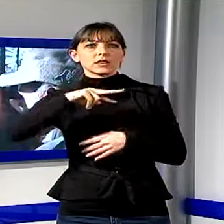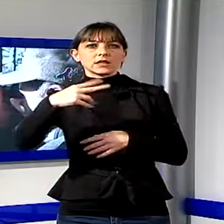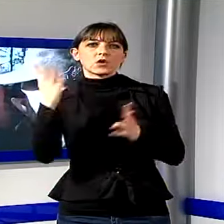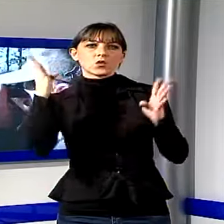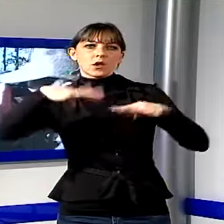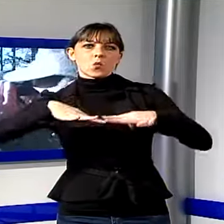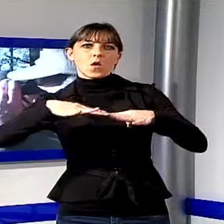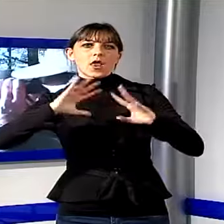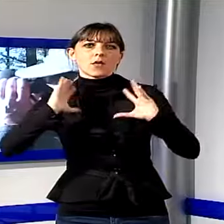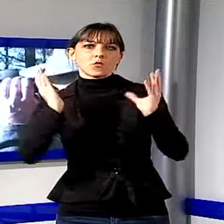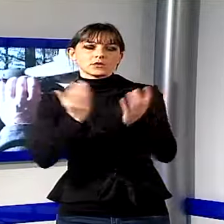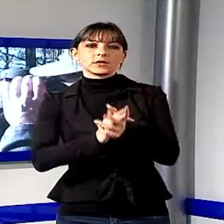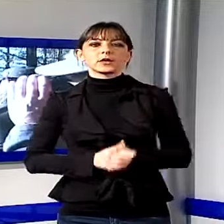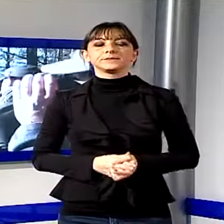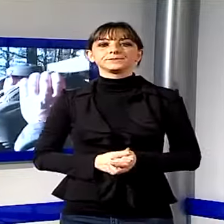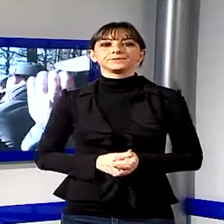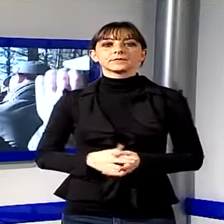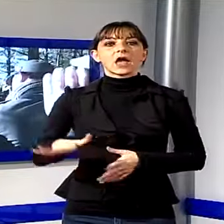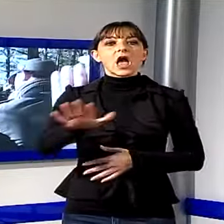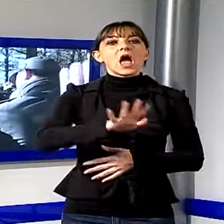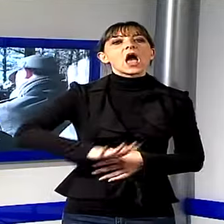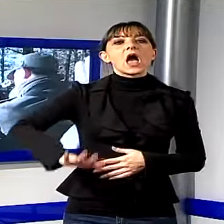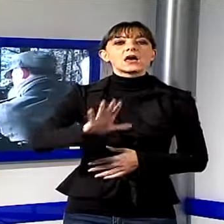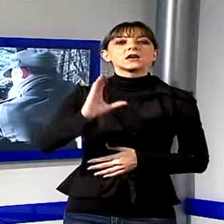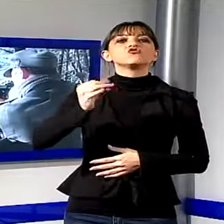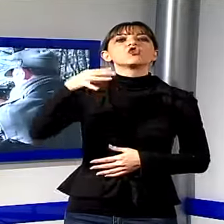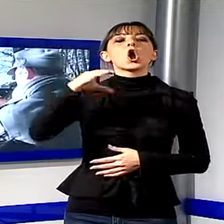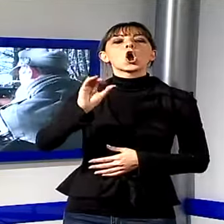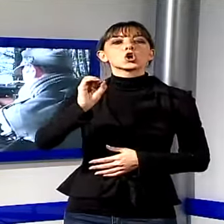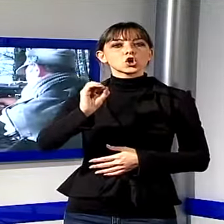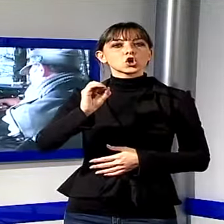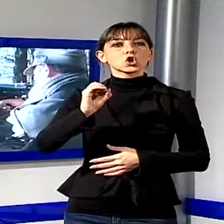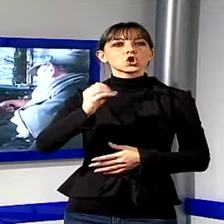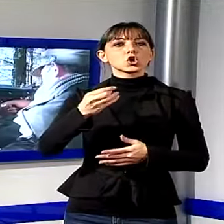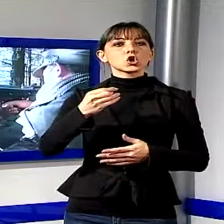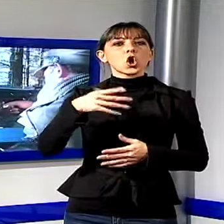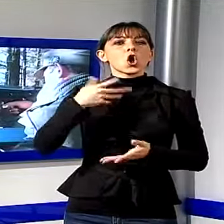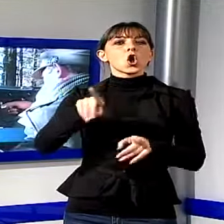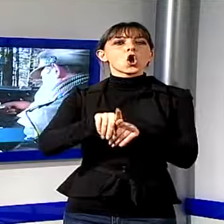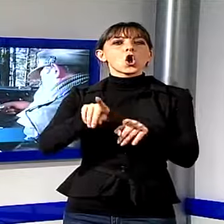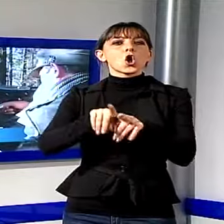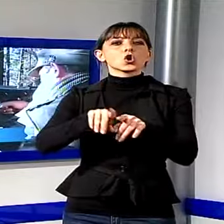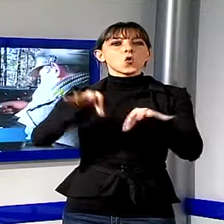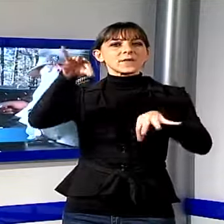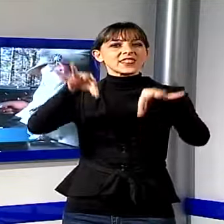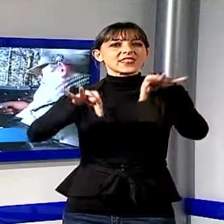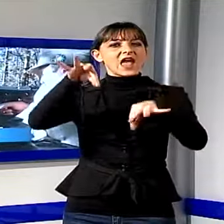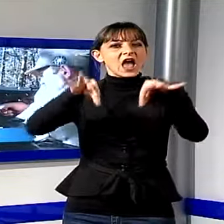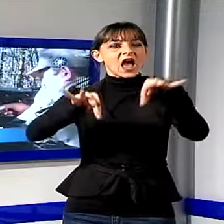La tenuta del ciocco nella mattinata di lunedì 8 dicembre è stata palcoscenico di una singolare rievocazione. Nei boschi di Lama,